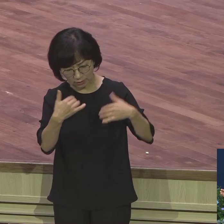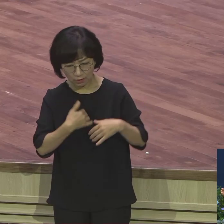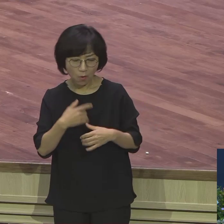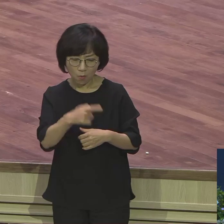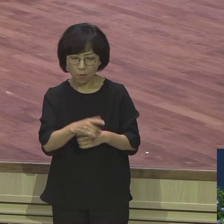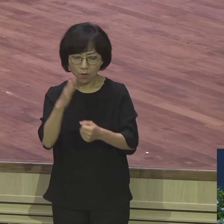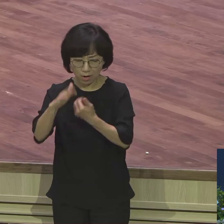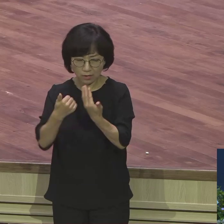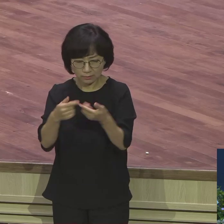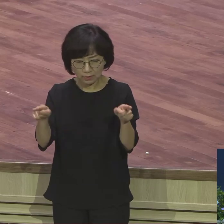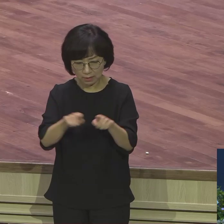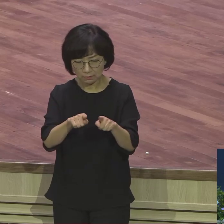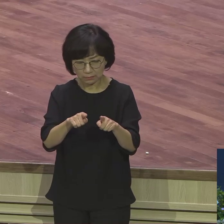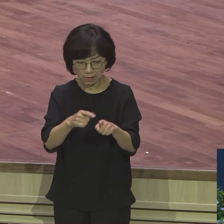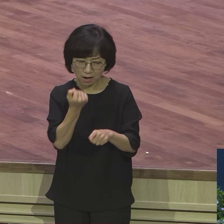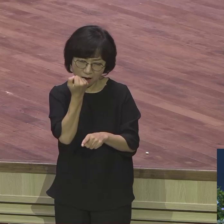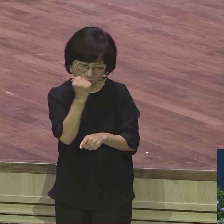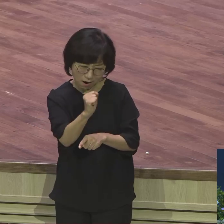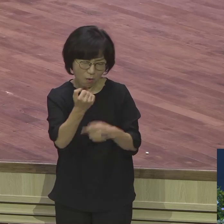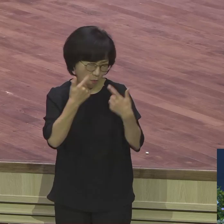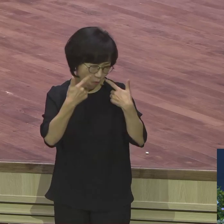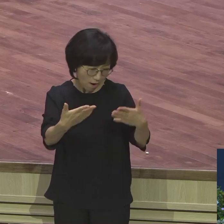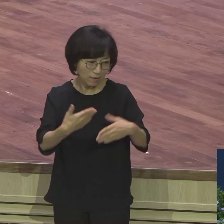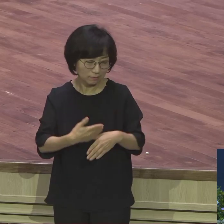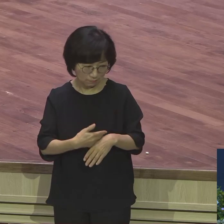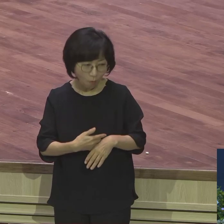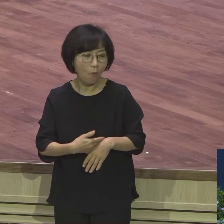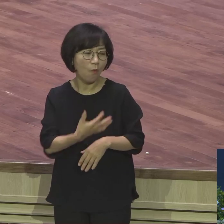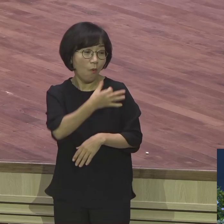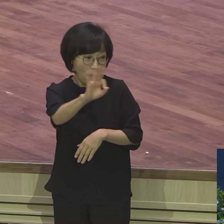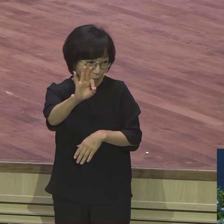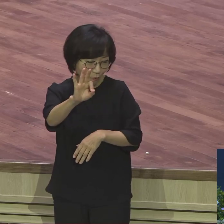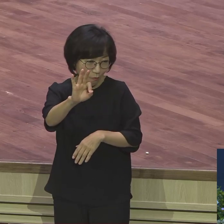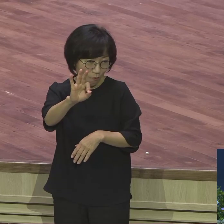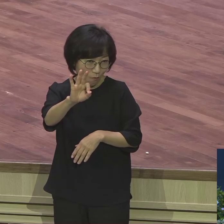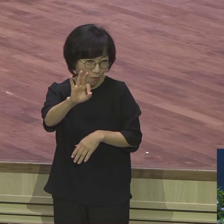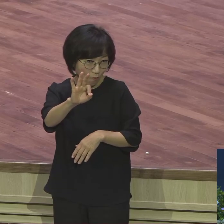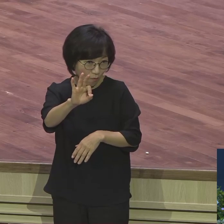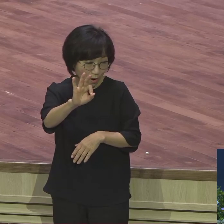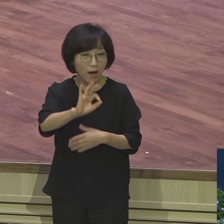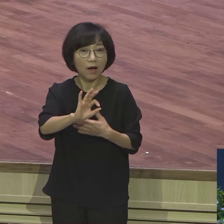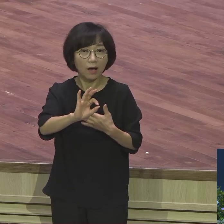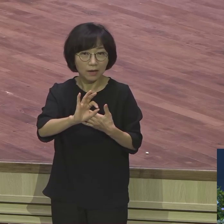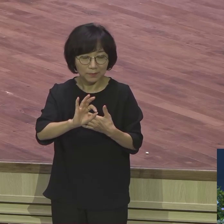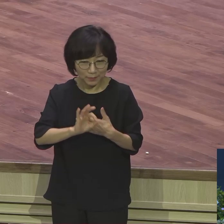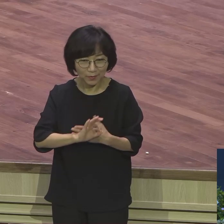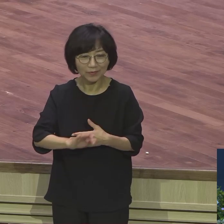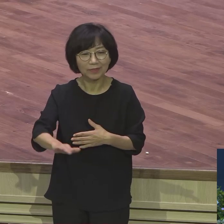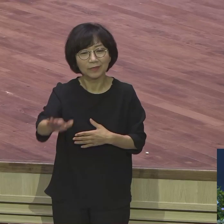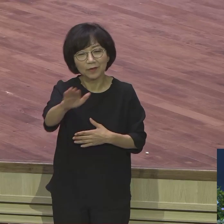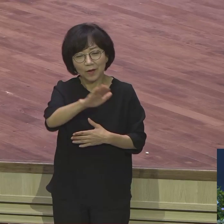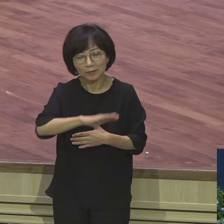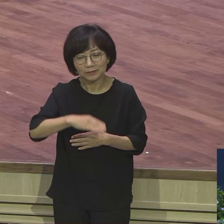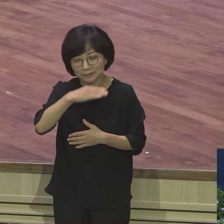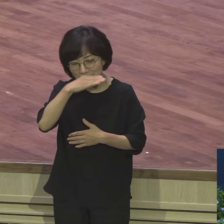하나님이 서시는 사람이구나 그것을 인정한다면 여러분 제대로 신앙을 하고 있는 거예요